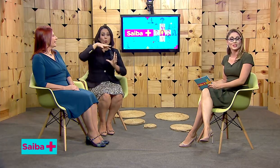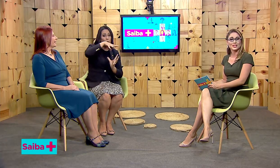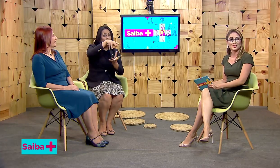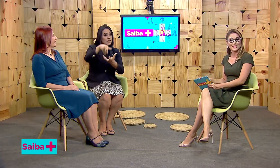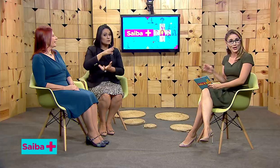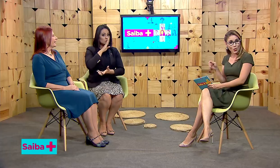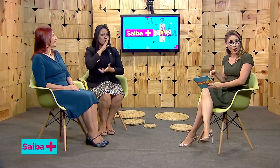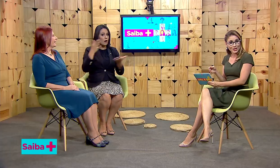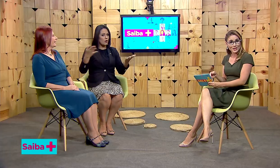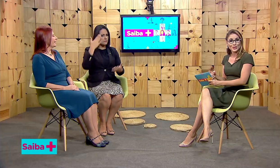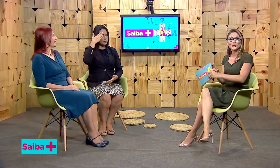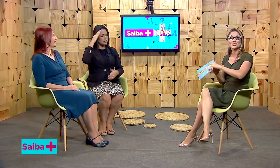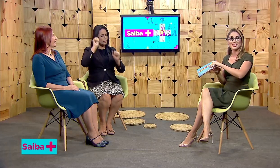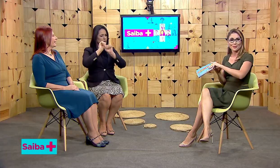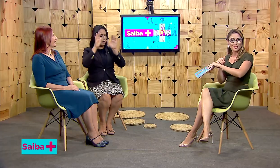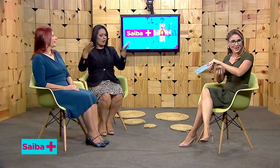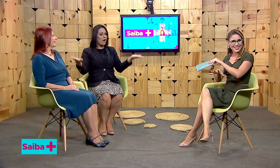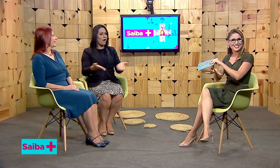entender agora no Saiba Mais.